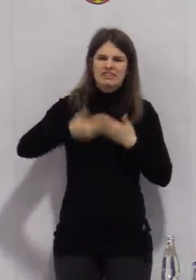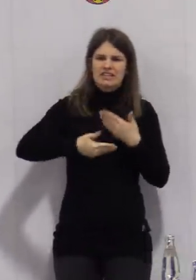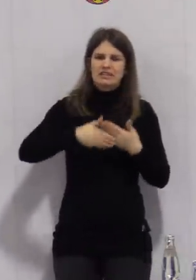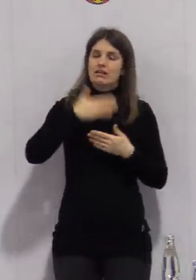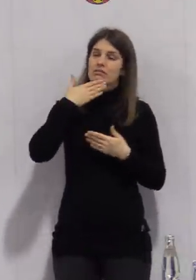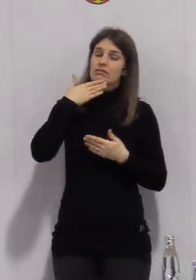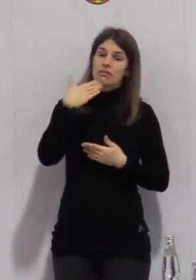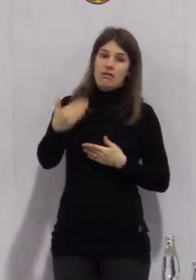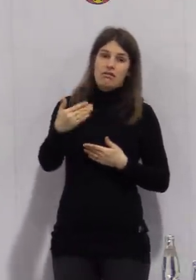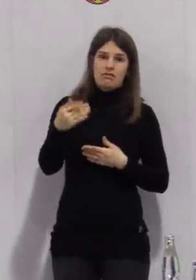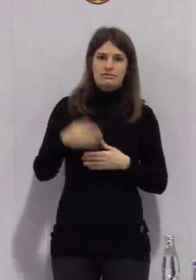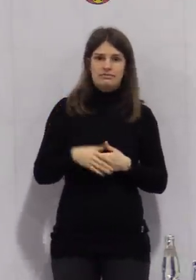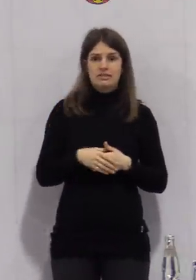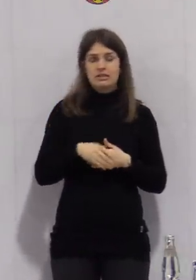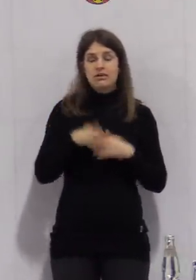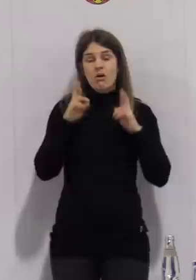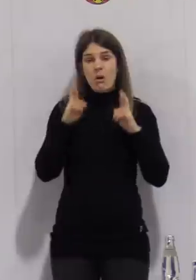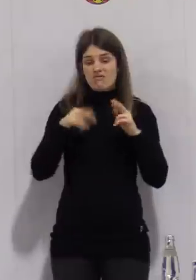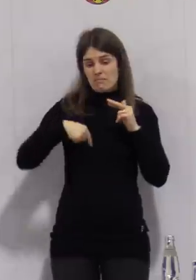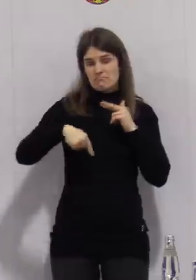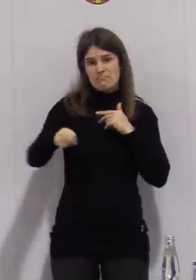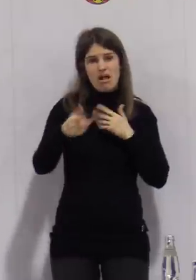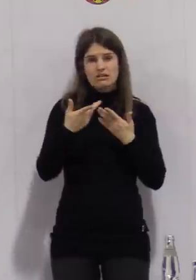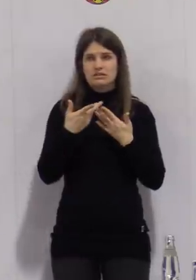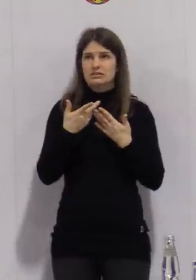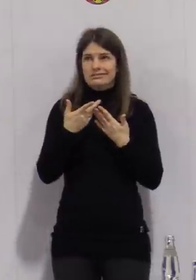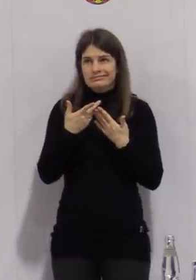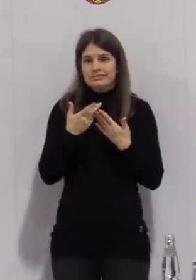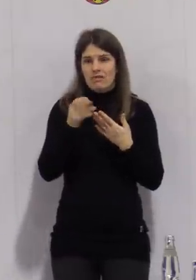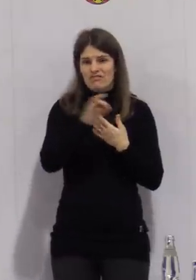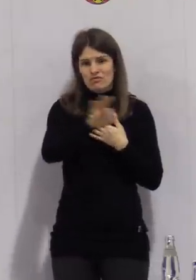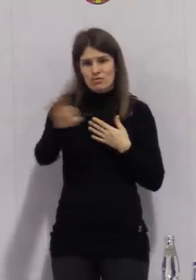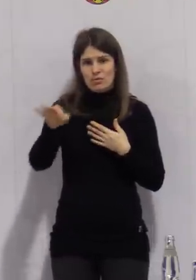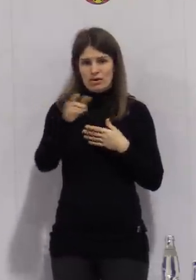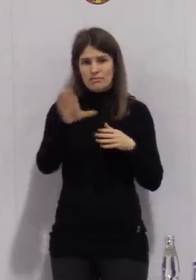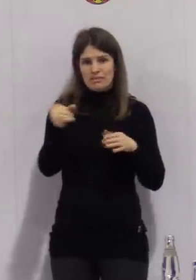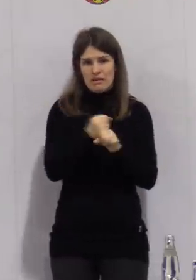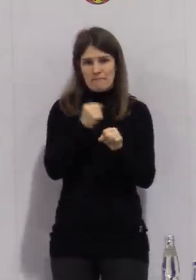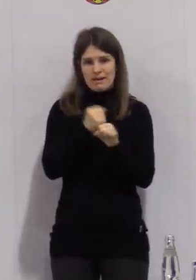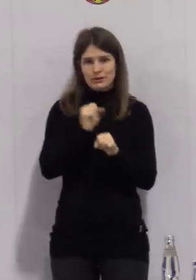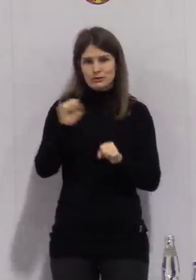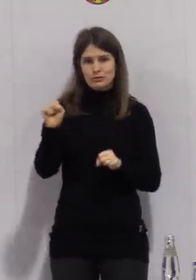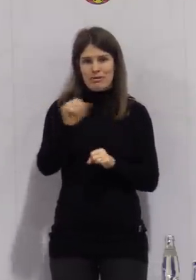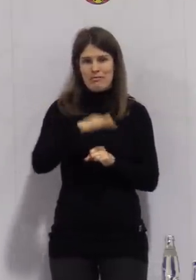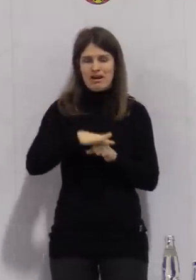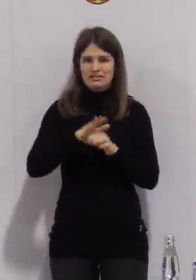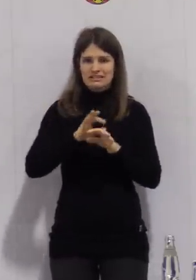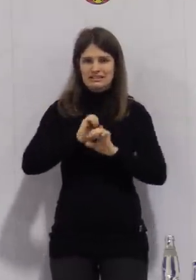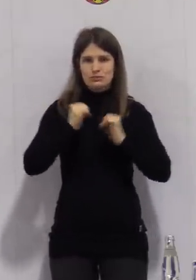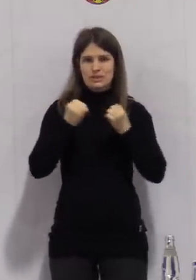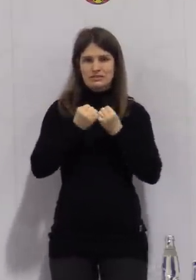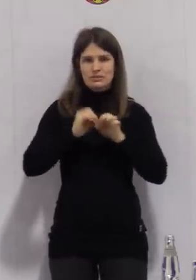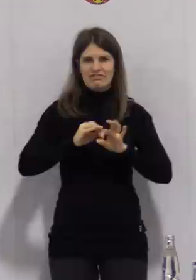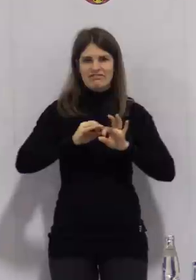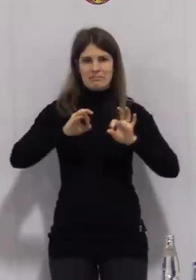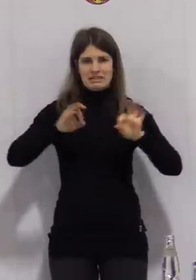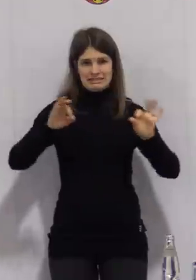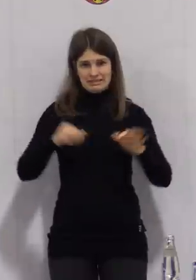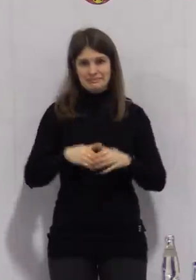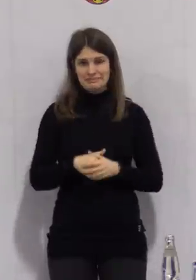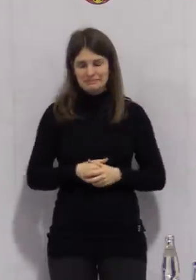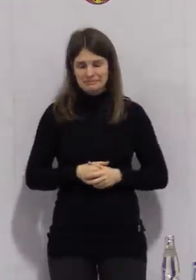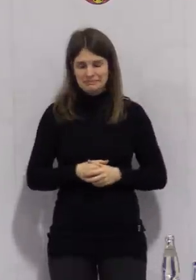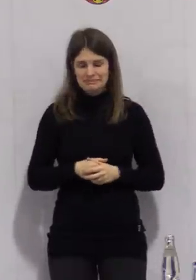sie das nicht mehr allzu lange tun müssen. Nun aber noch mal ganz konkret